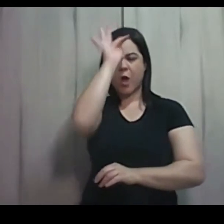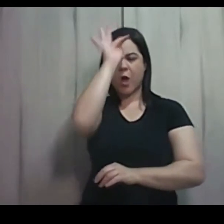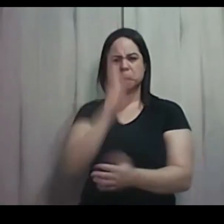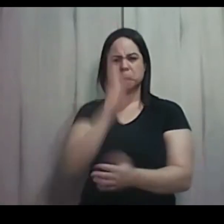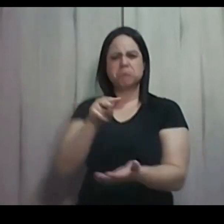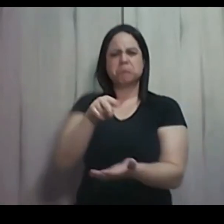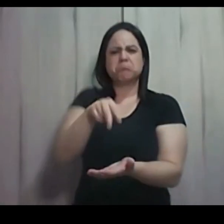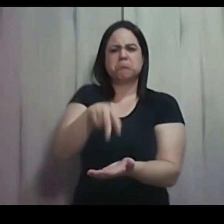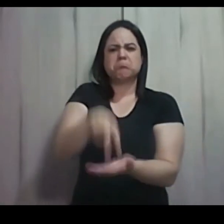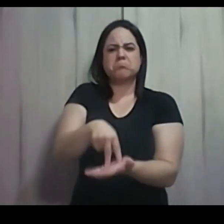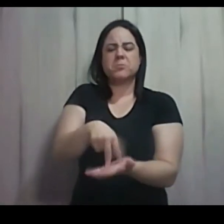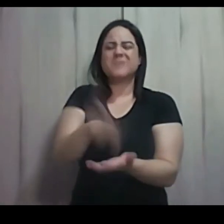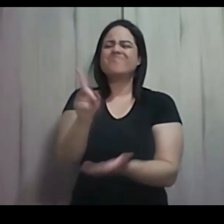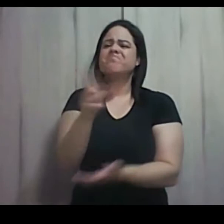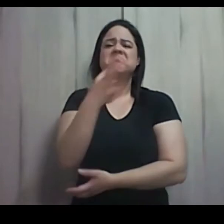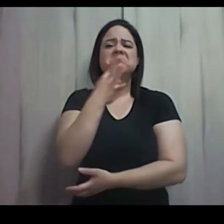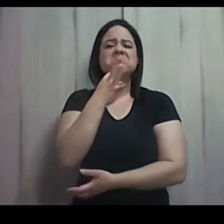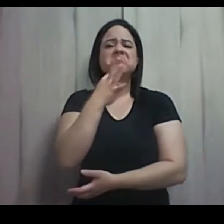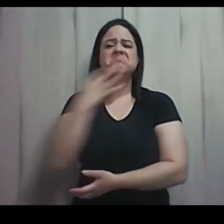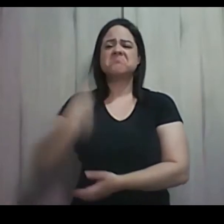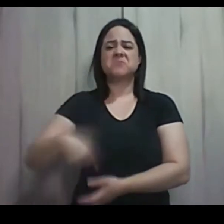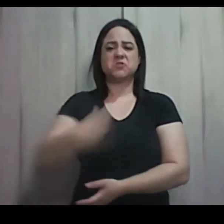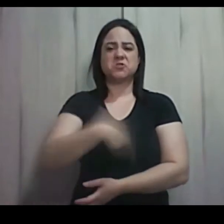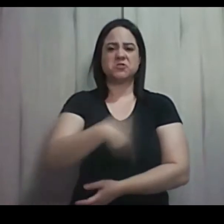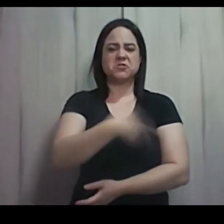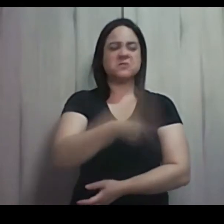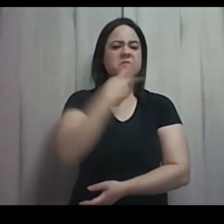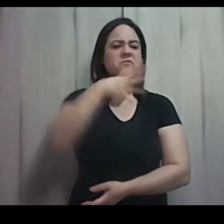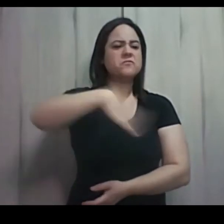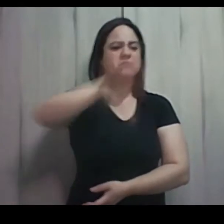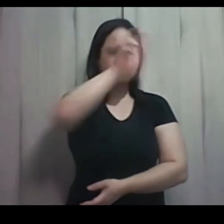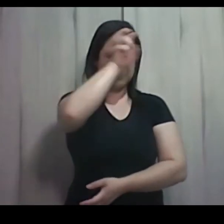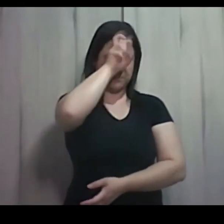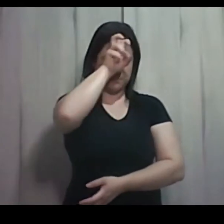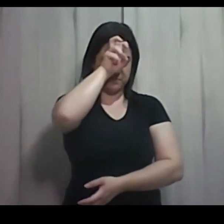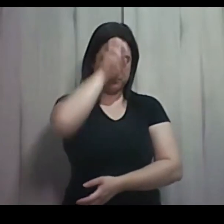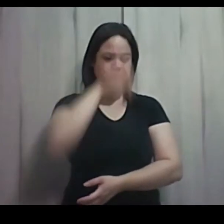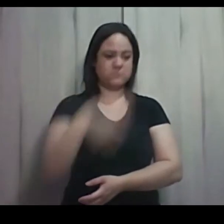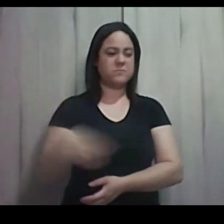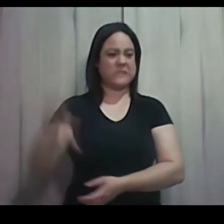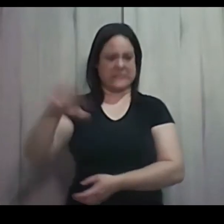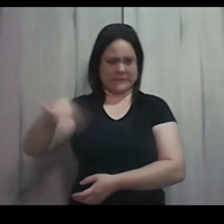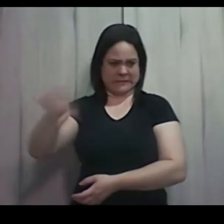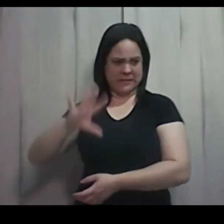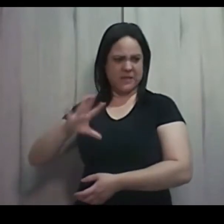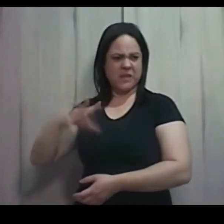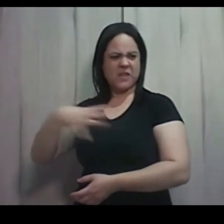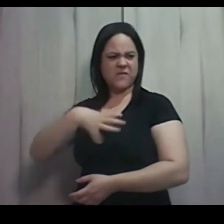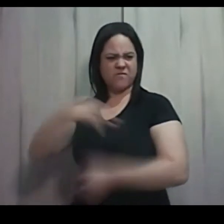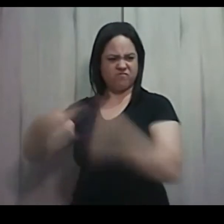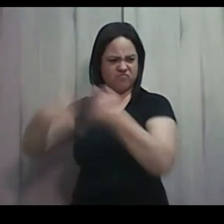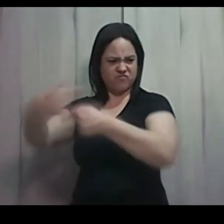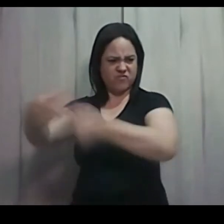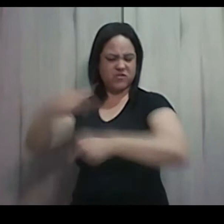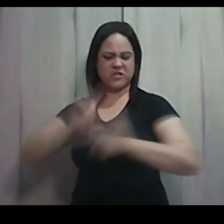e disse aos egípcios, Os filhos de Israel são muito numerosos e mais fortes do que nós.